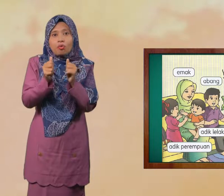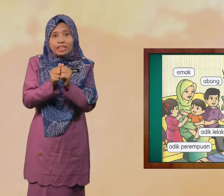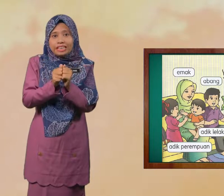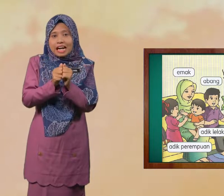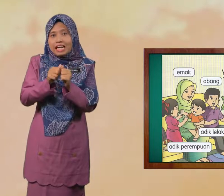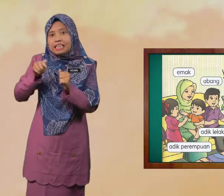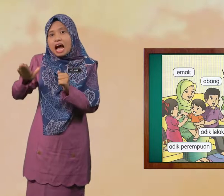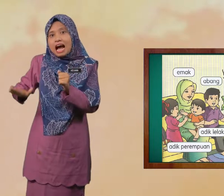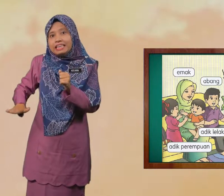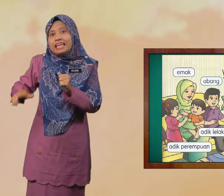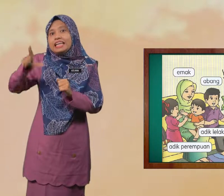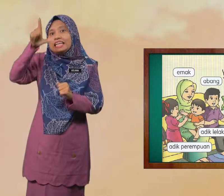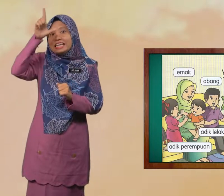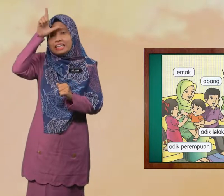Dengan Adik Lelaki